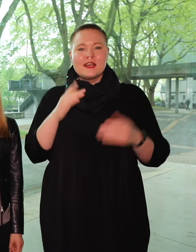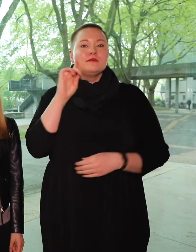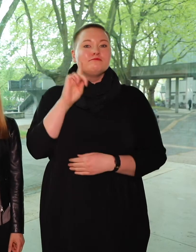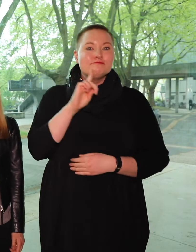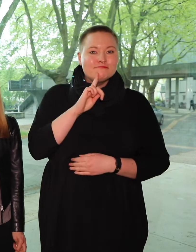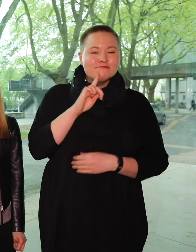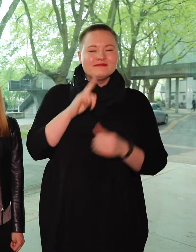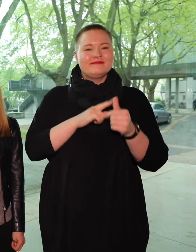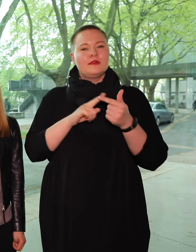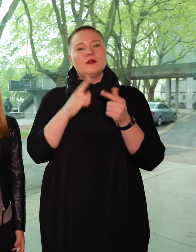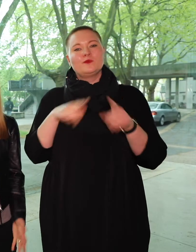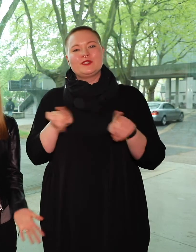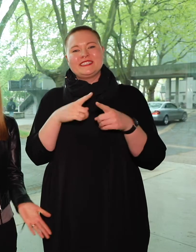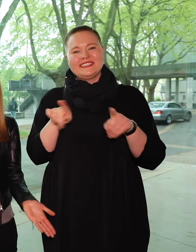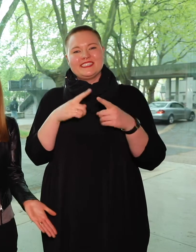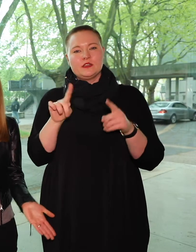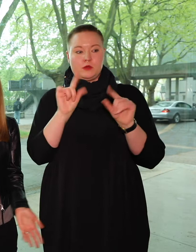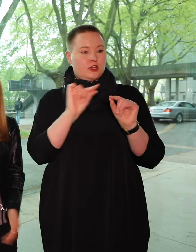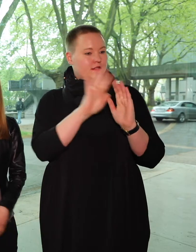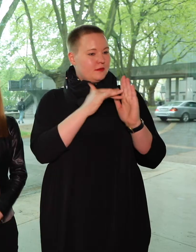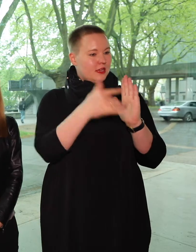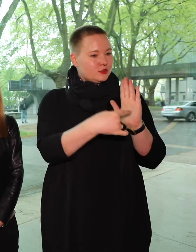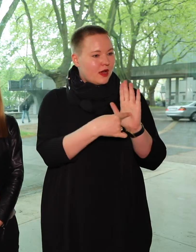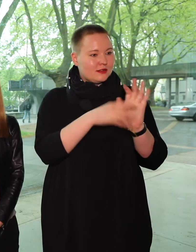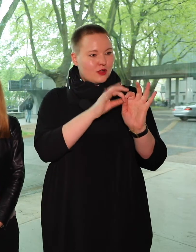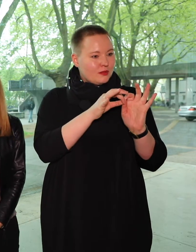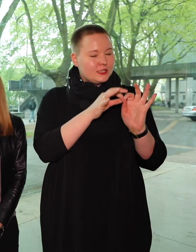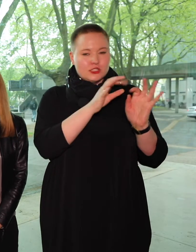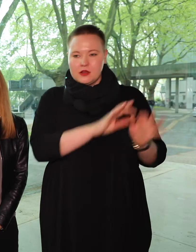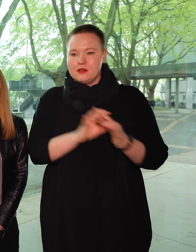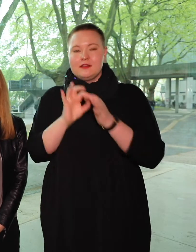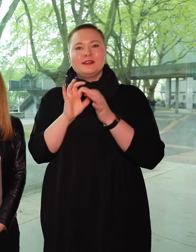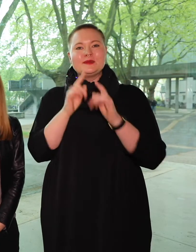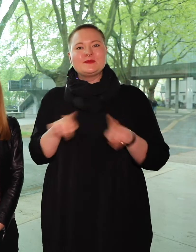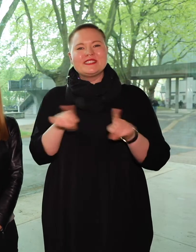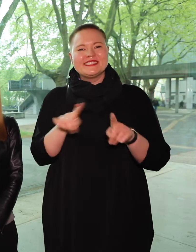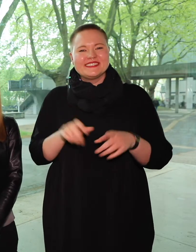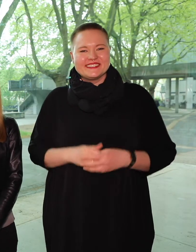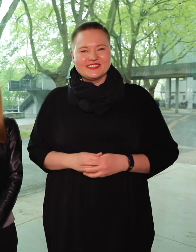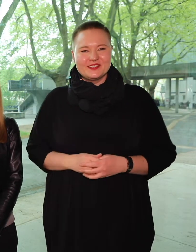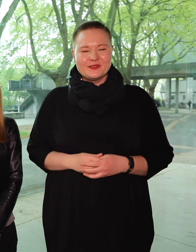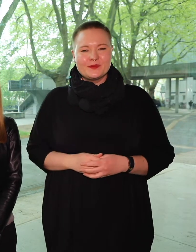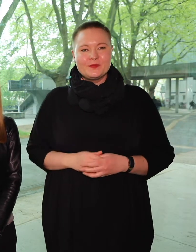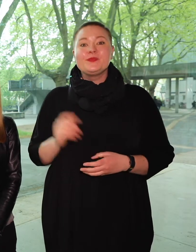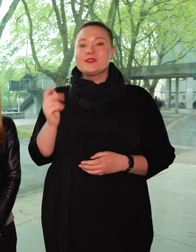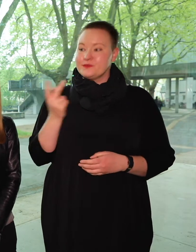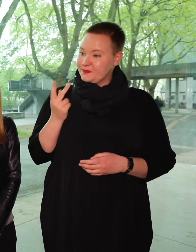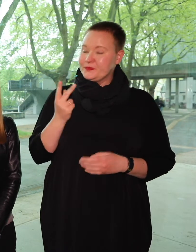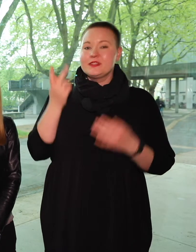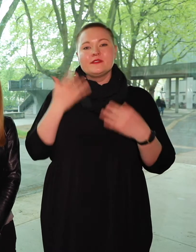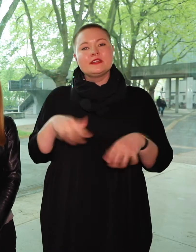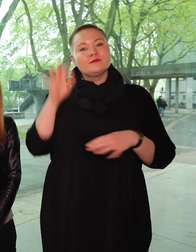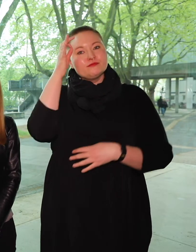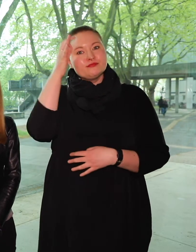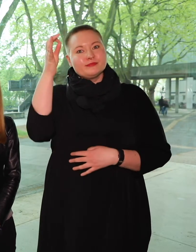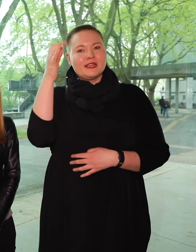und Musik, also Gebärdensprachdäumenscher und Musik. Wir haben ein Quiz, in dem man gleich